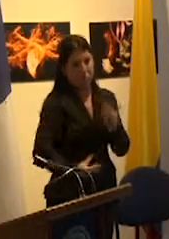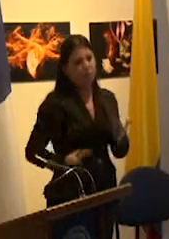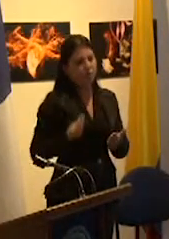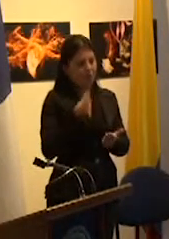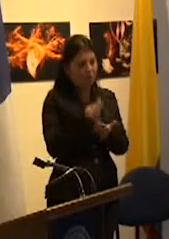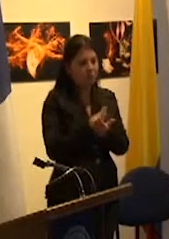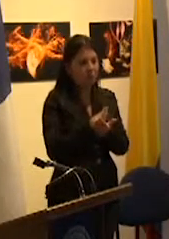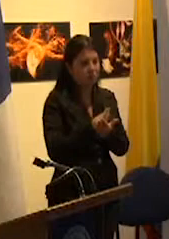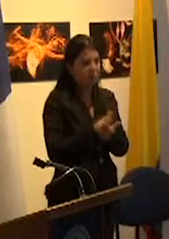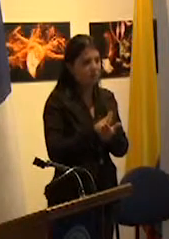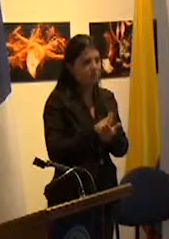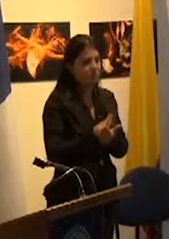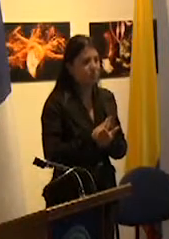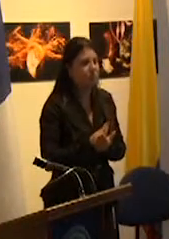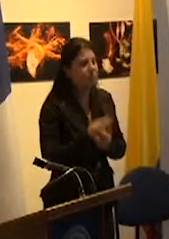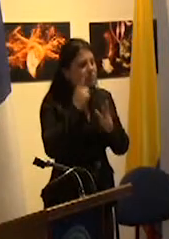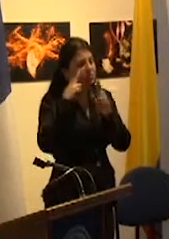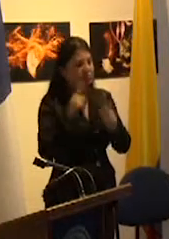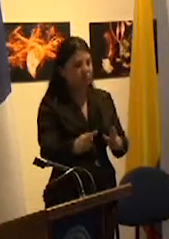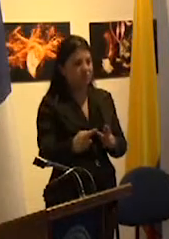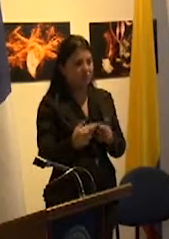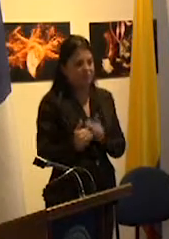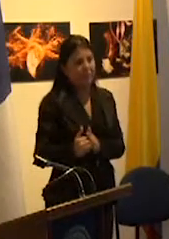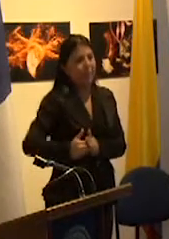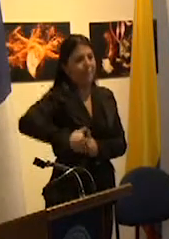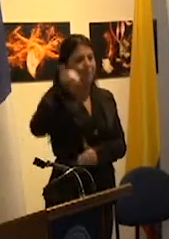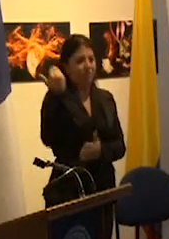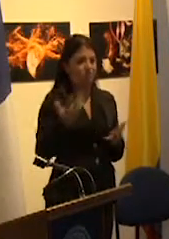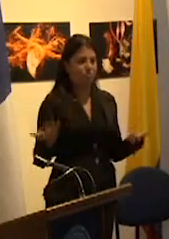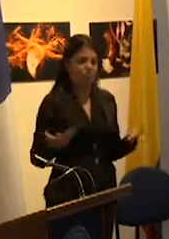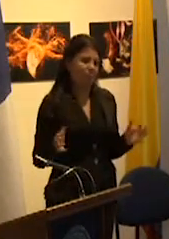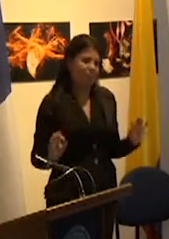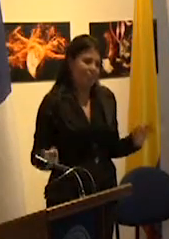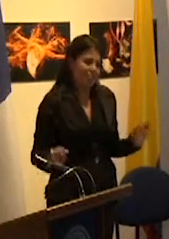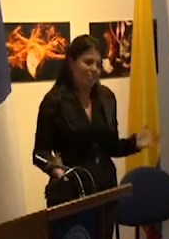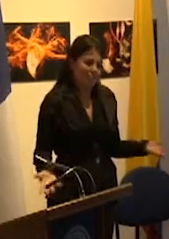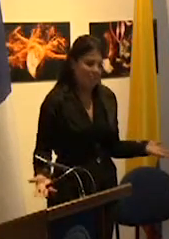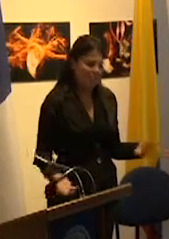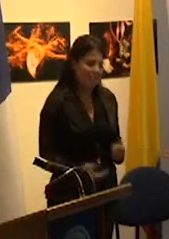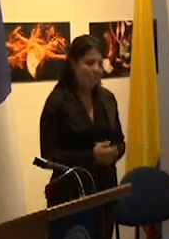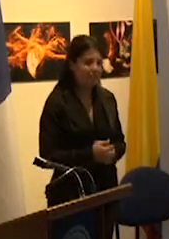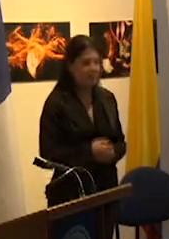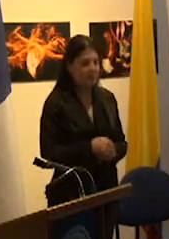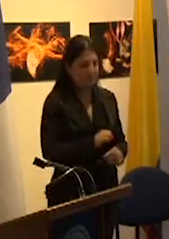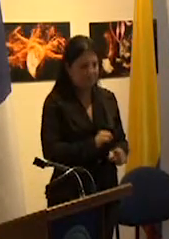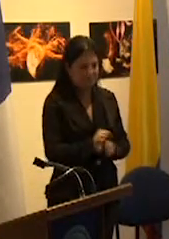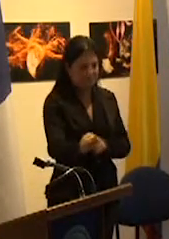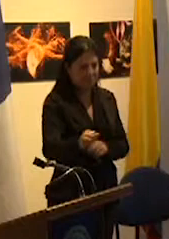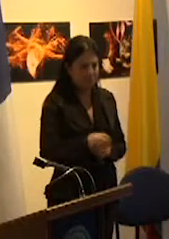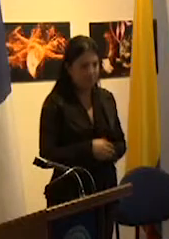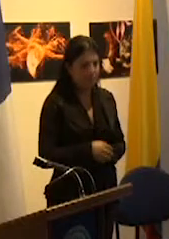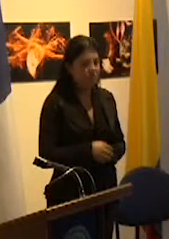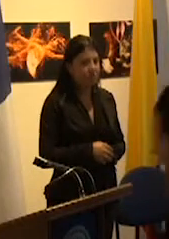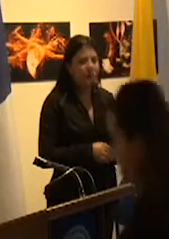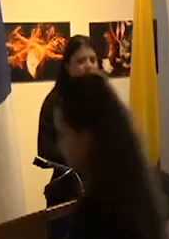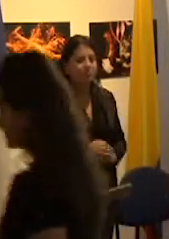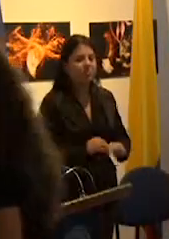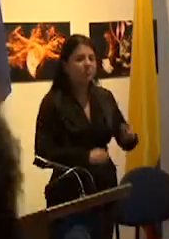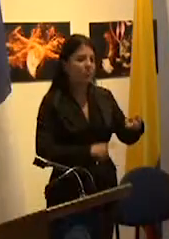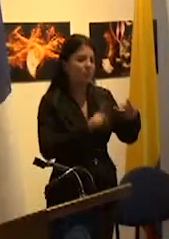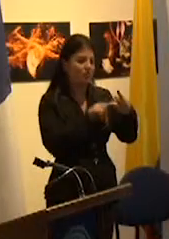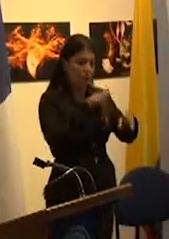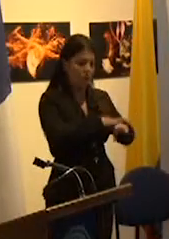donde estamos desconociendo los puntos de partida la tercera consecuencia es